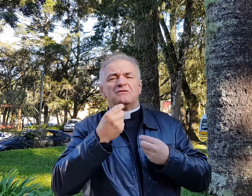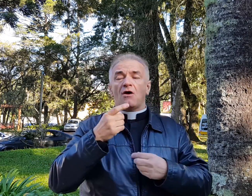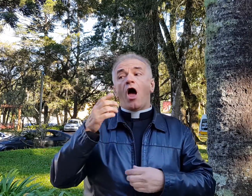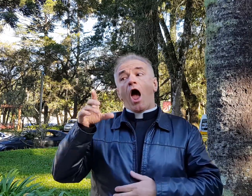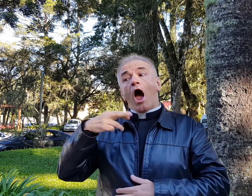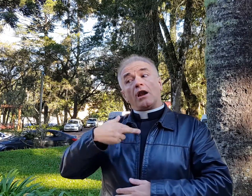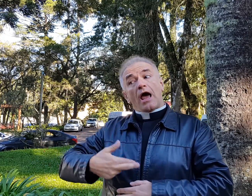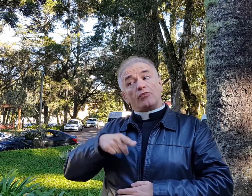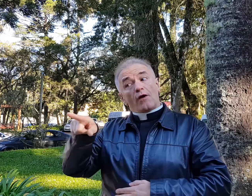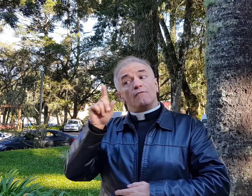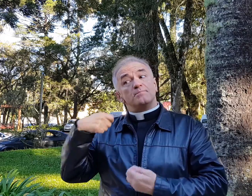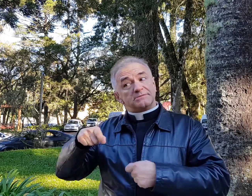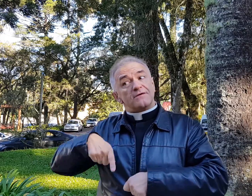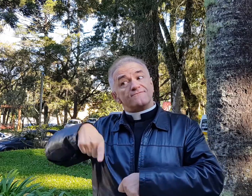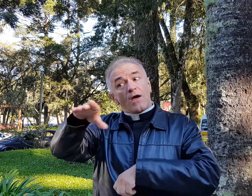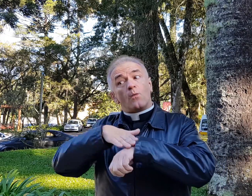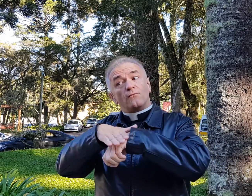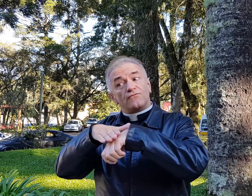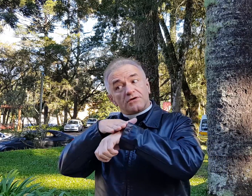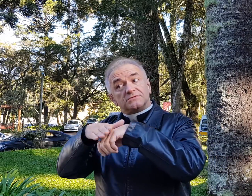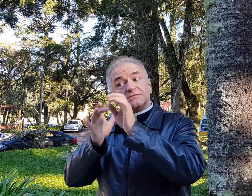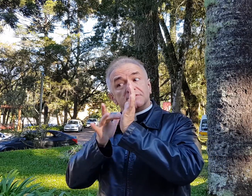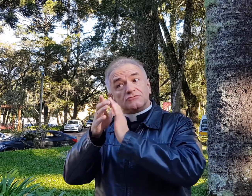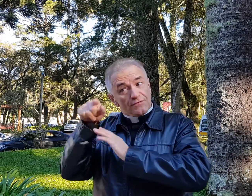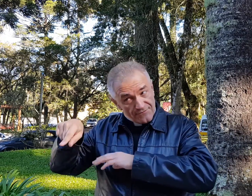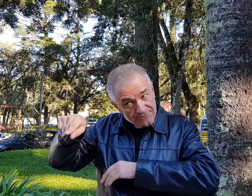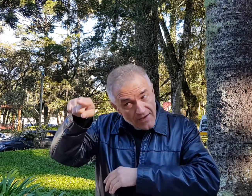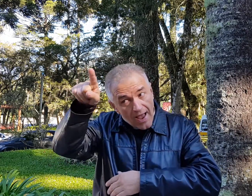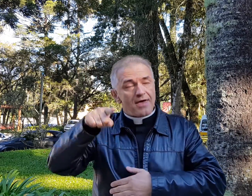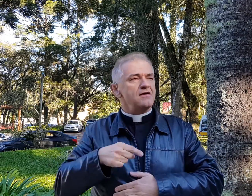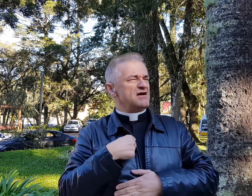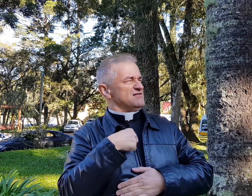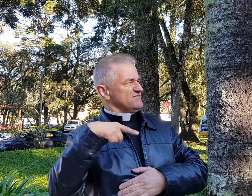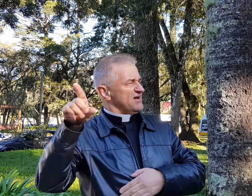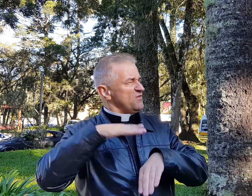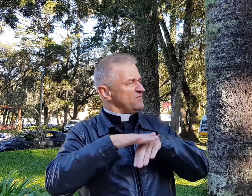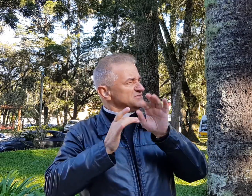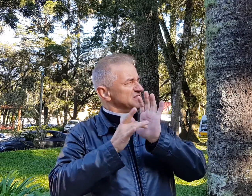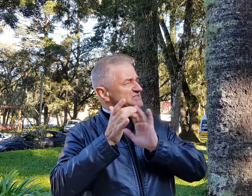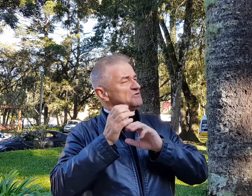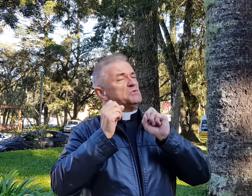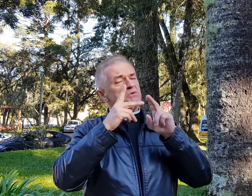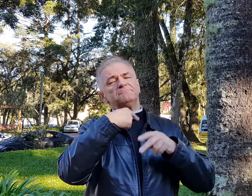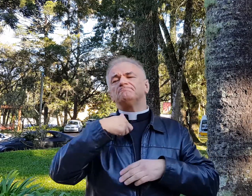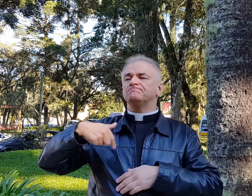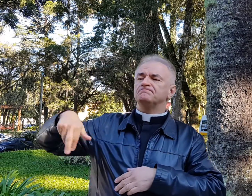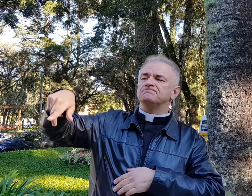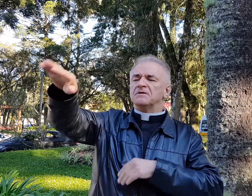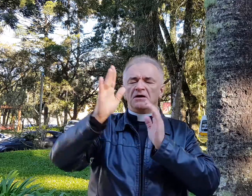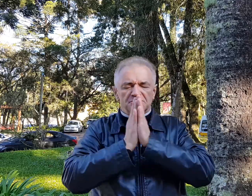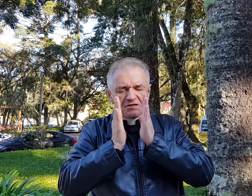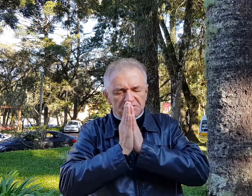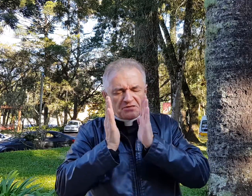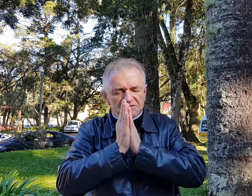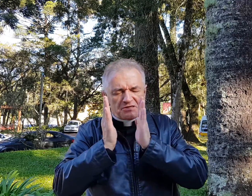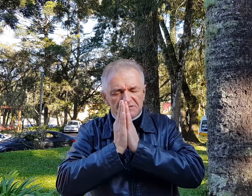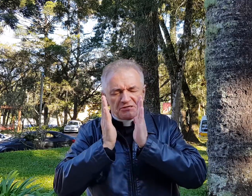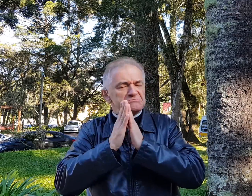Ricardo, né? Mas na época era o Padre Ricardo. Fui conversar com ele, né? Para ele me orientar. Ele falou, olha, você tem que conversar com Jesus, vai lá conversar com